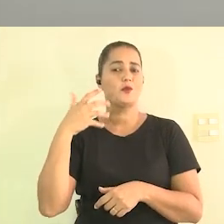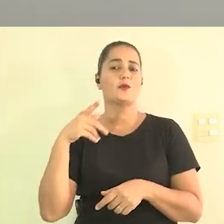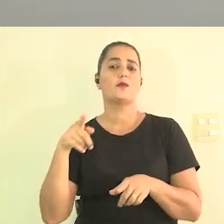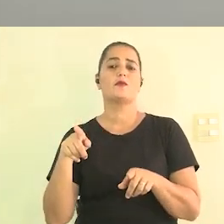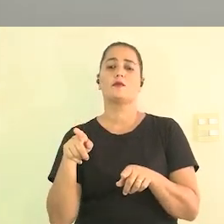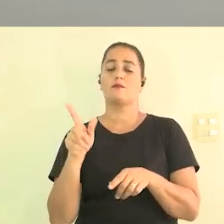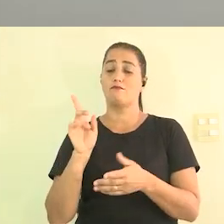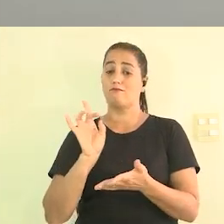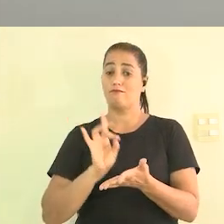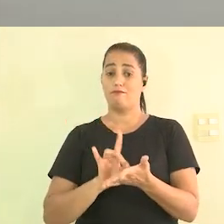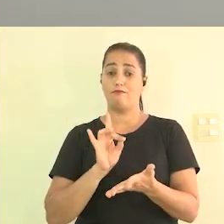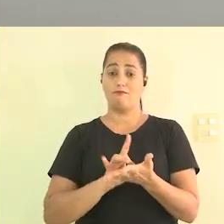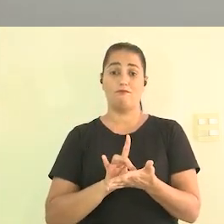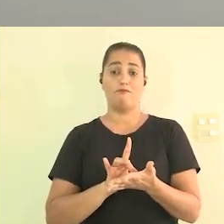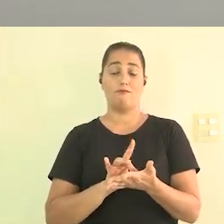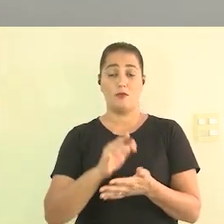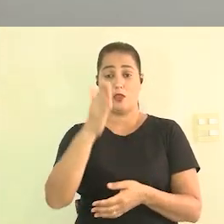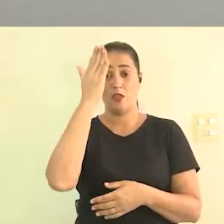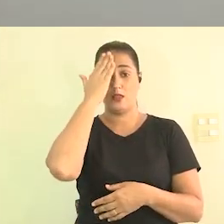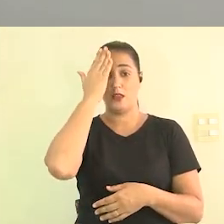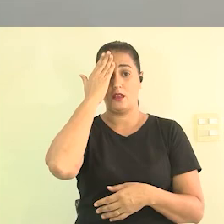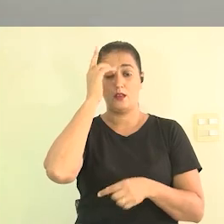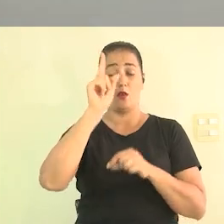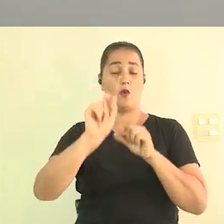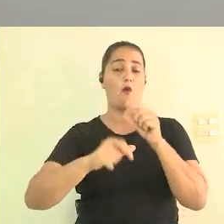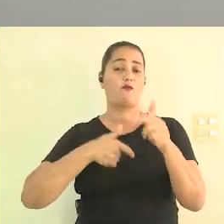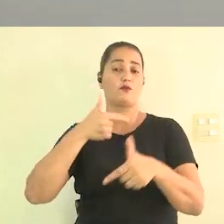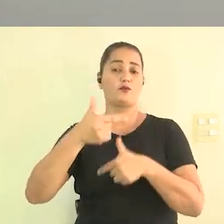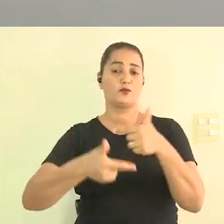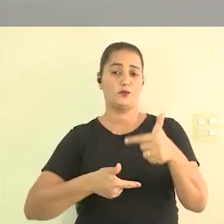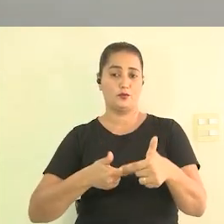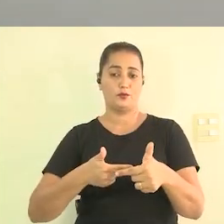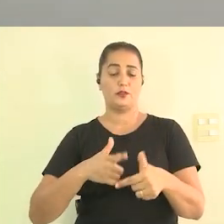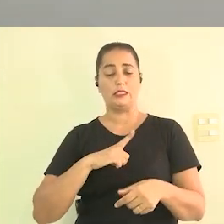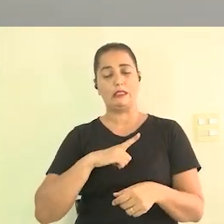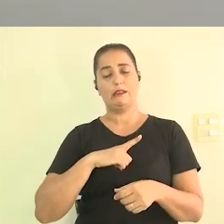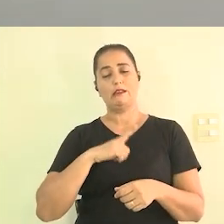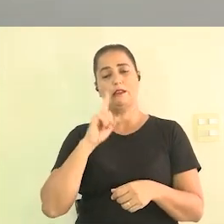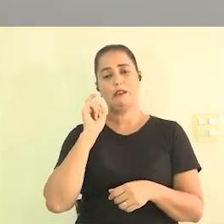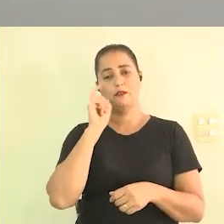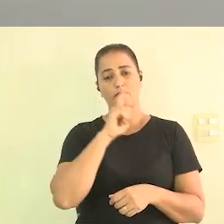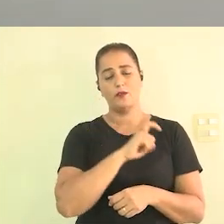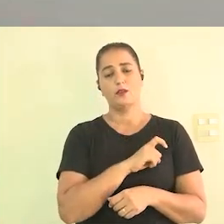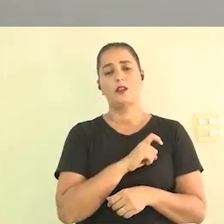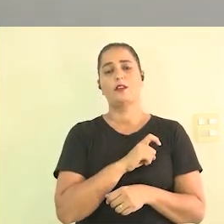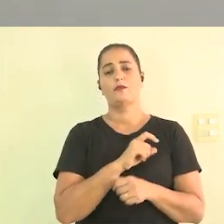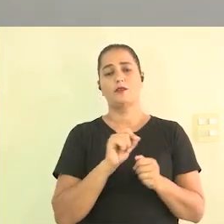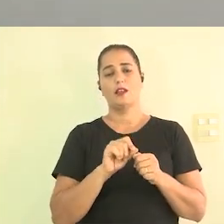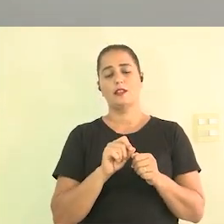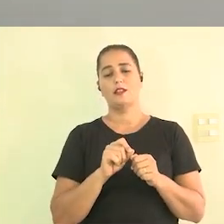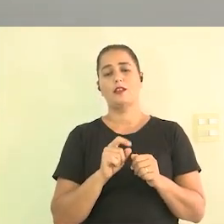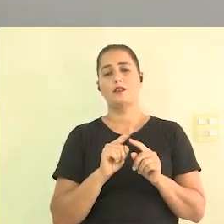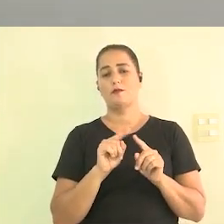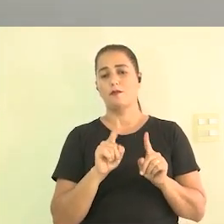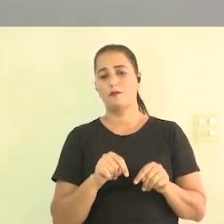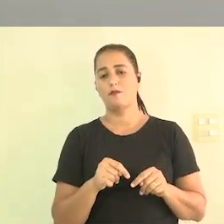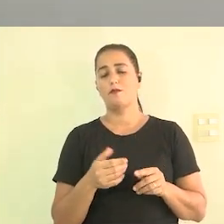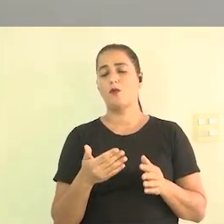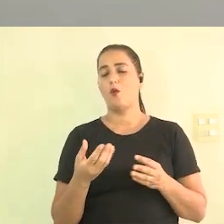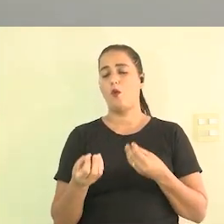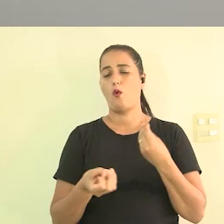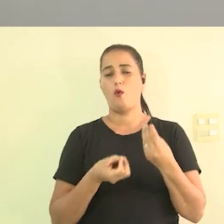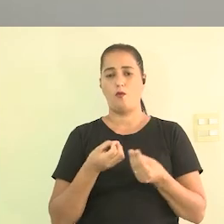muita gente tem dificuldade de fazer projetos como é que faz um evento acessível né então eu queria para encerrar porque já vai